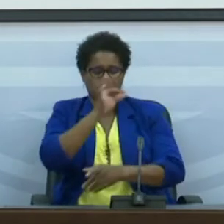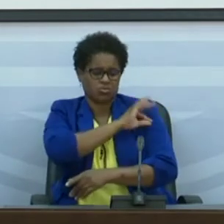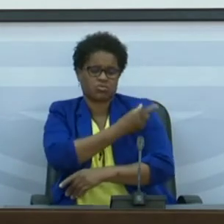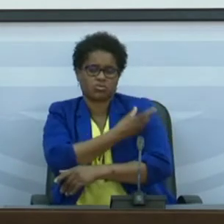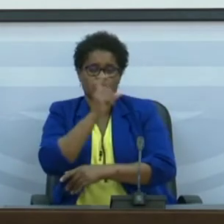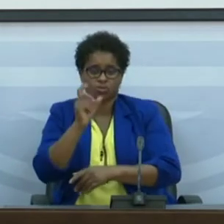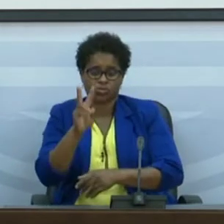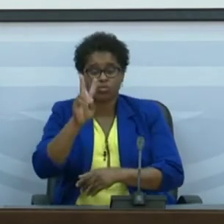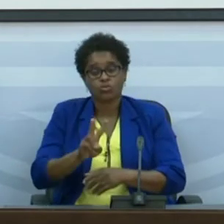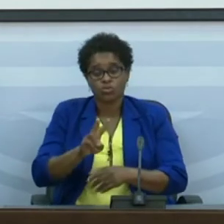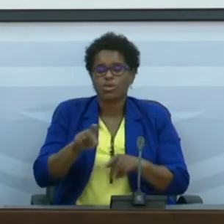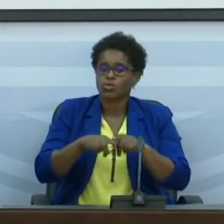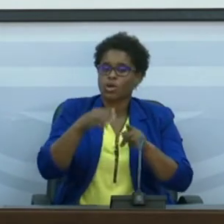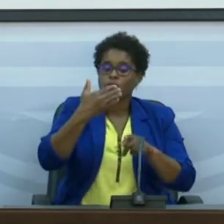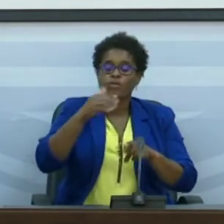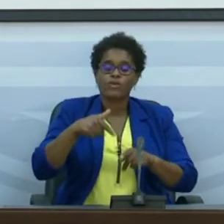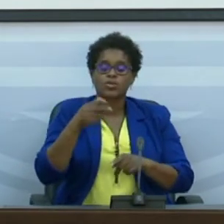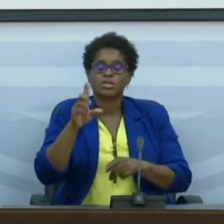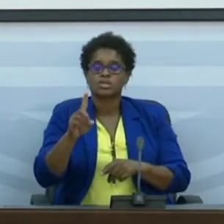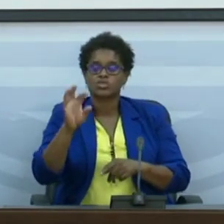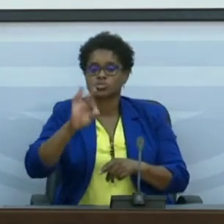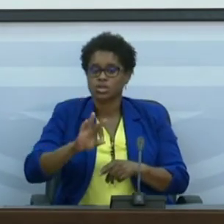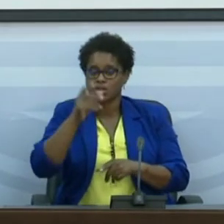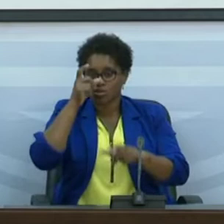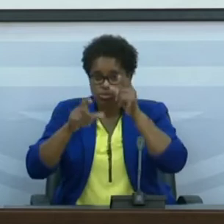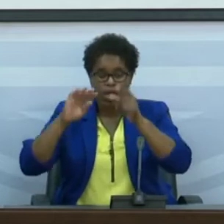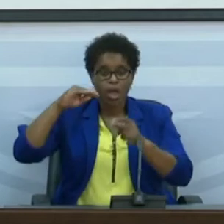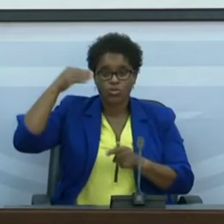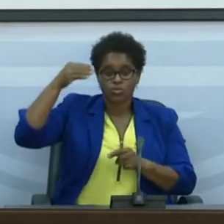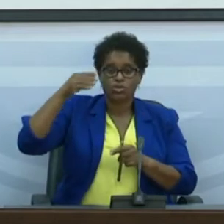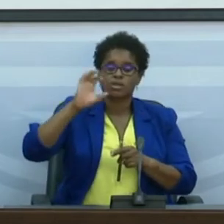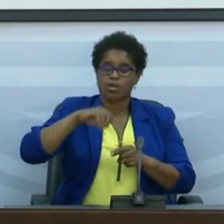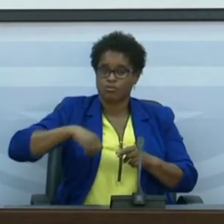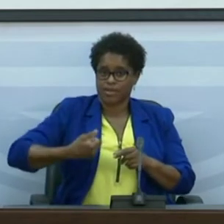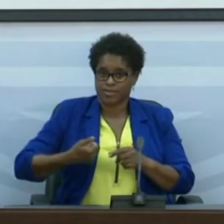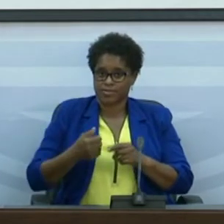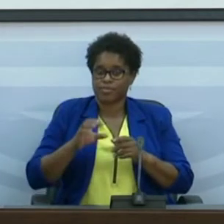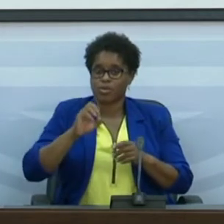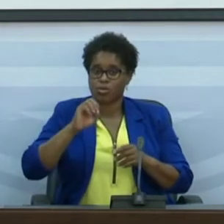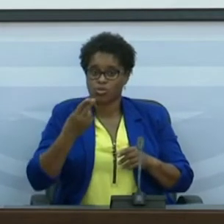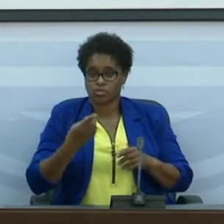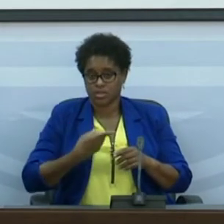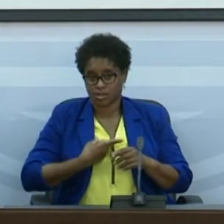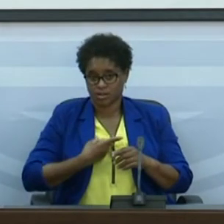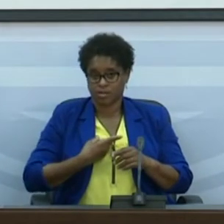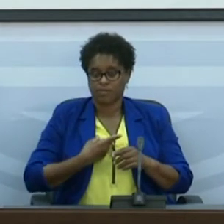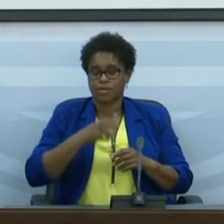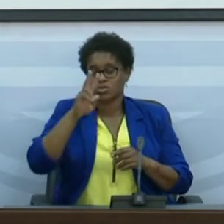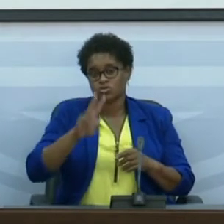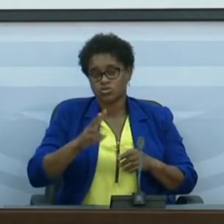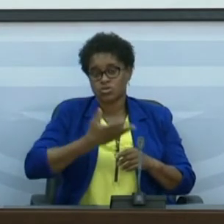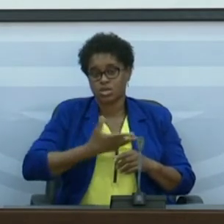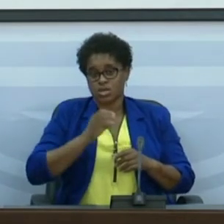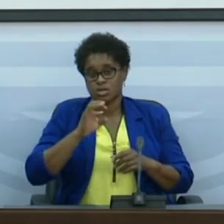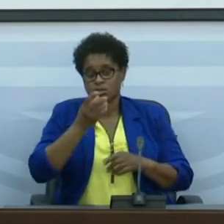1,6% da população adulta de Cabo Verde. Ou seja, para as segundas doses,